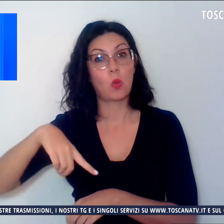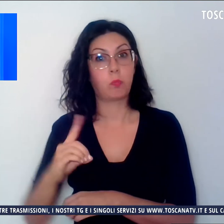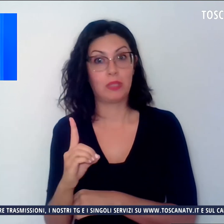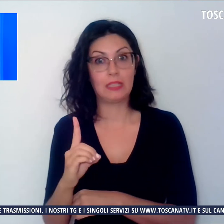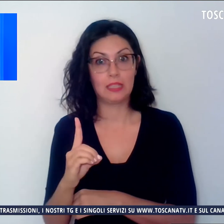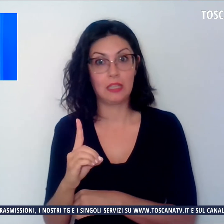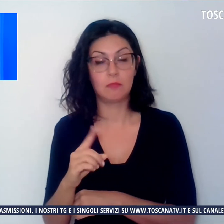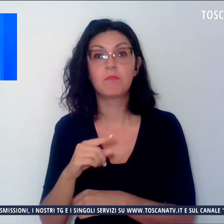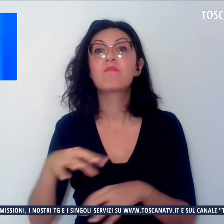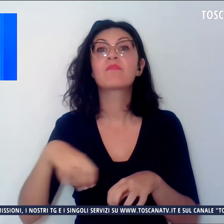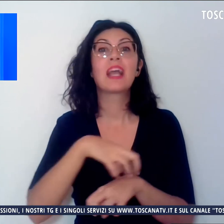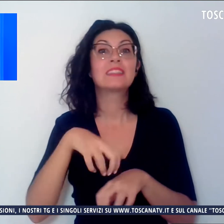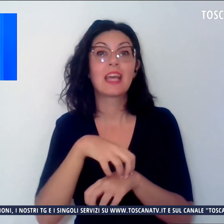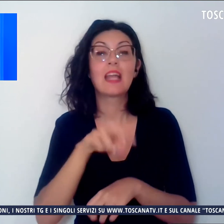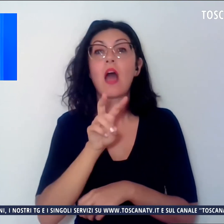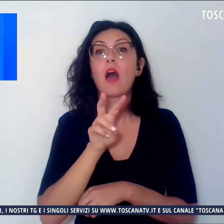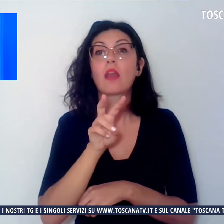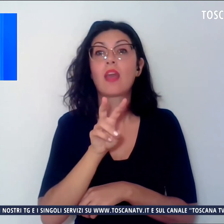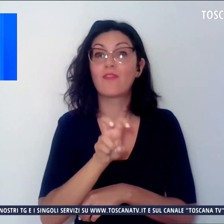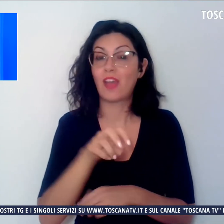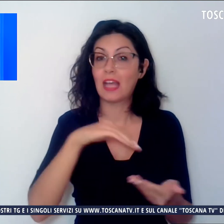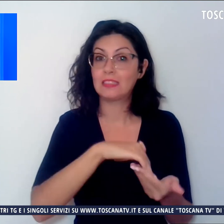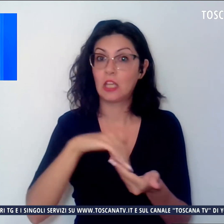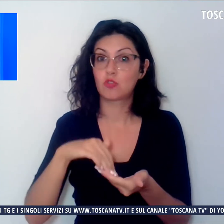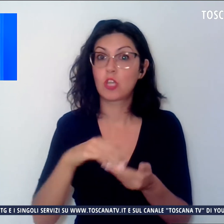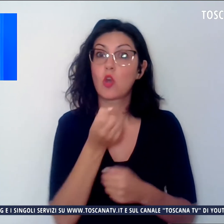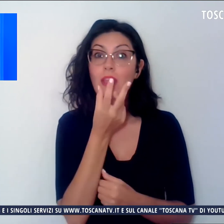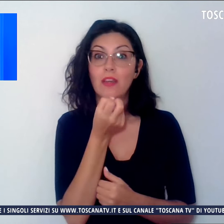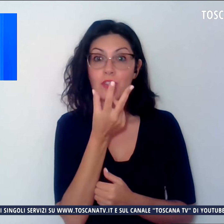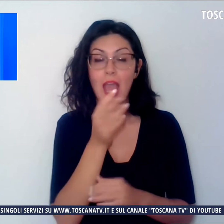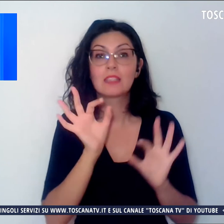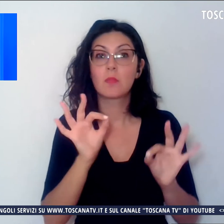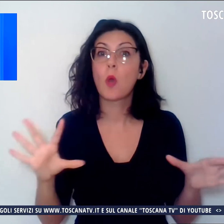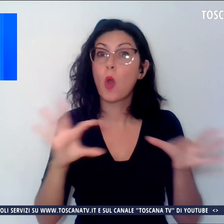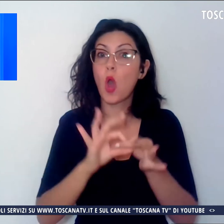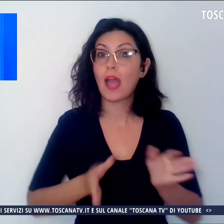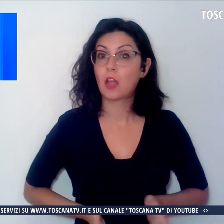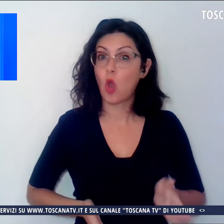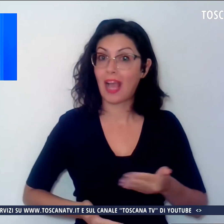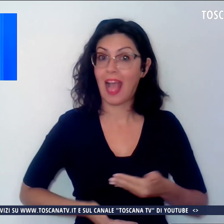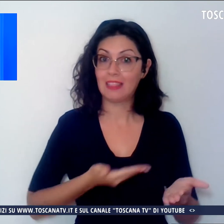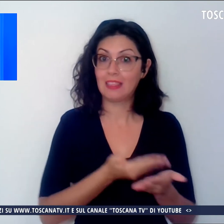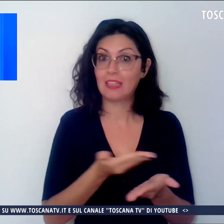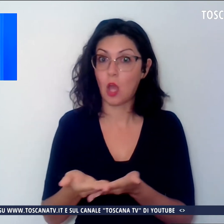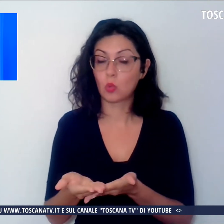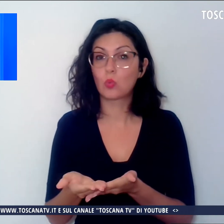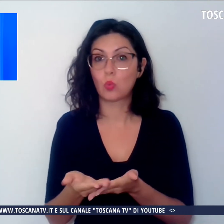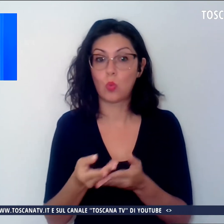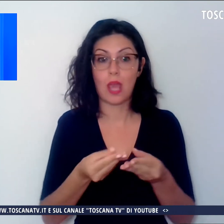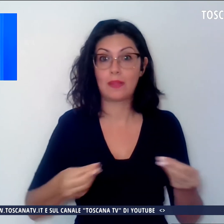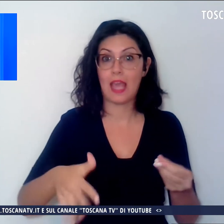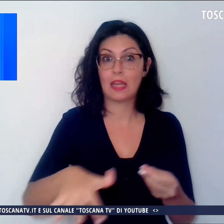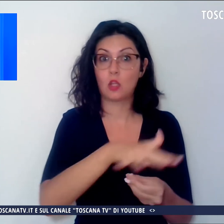dai segretari di 20 circoli di Firenze, proprio sulle candidature che interesseranno il territorio. E